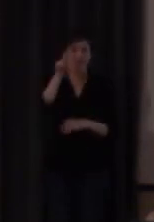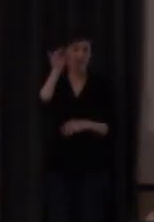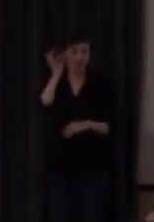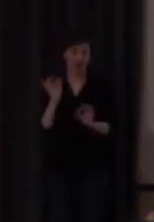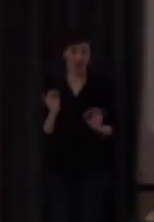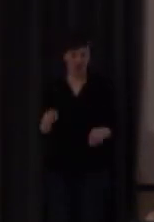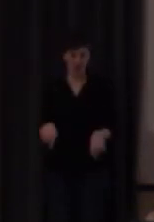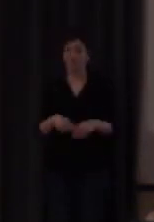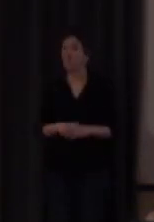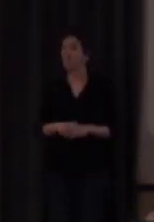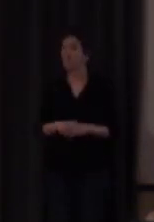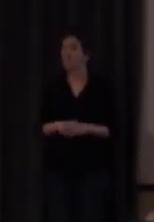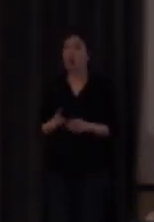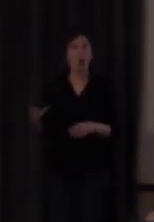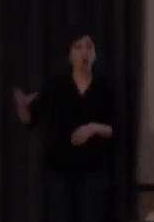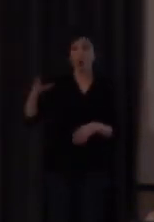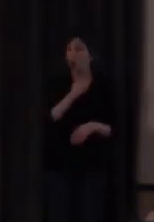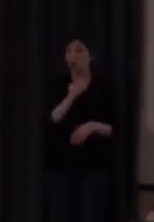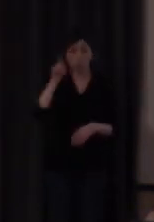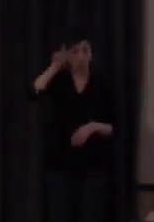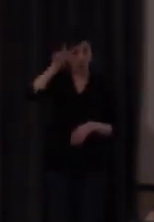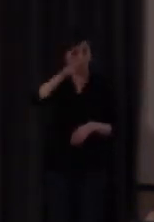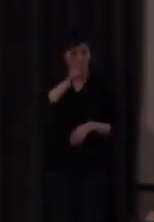historia ¿de acuerdo? todos los profesores